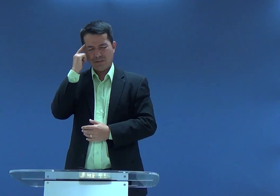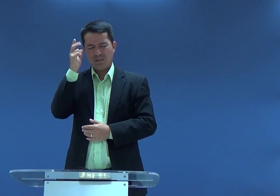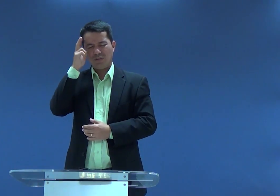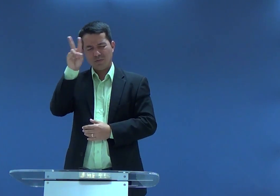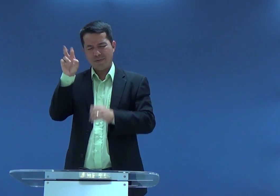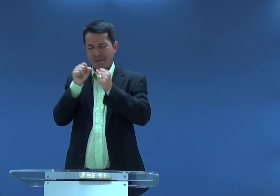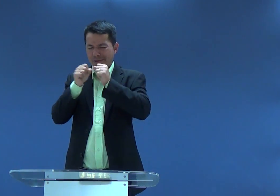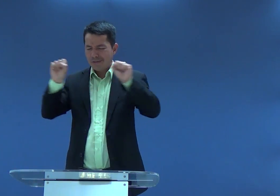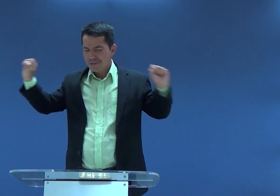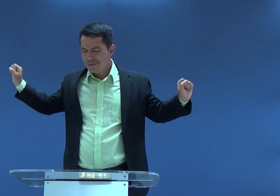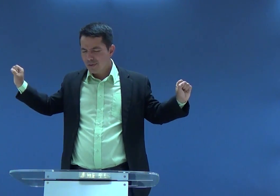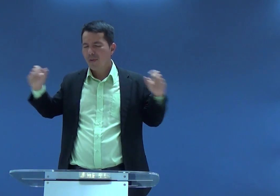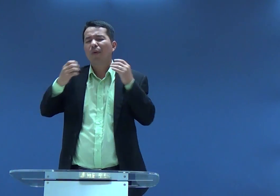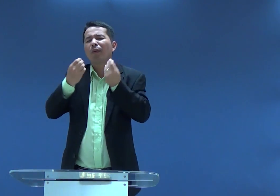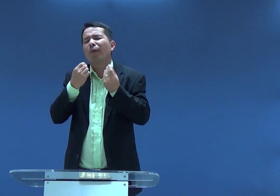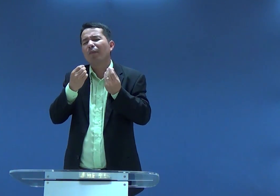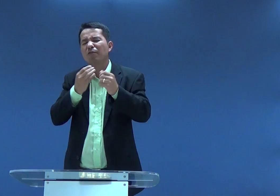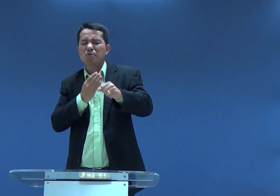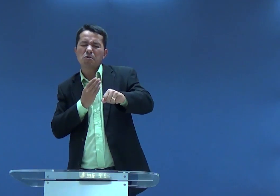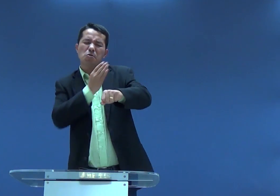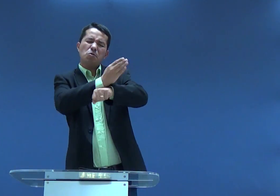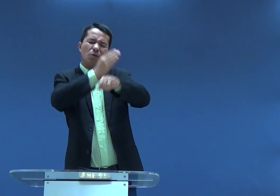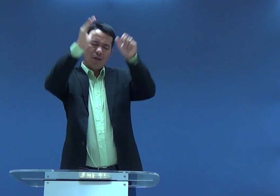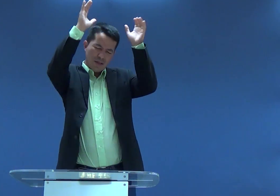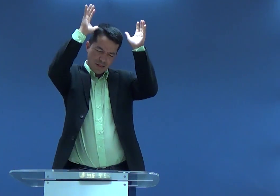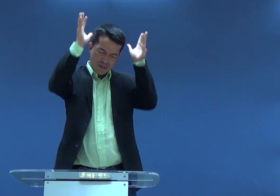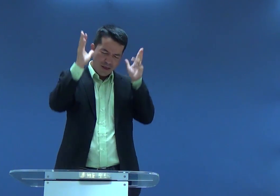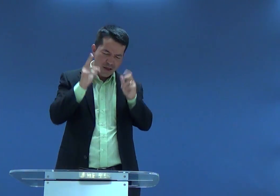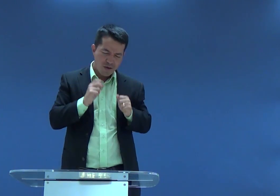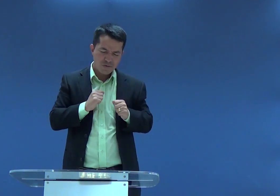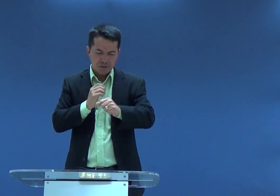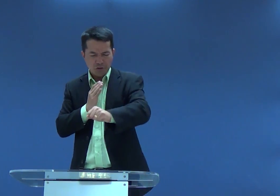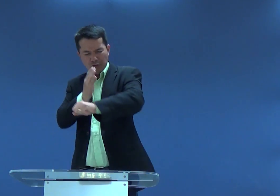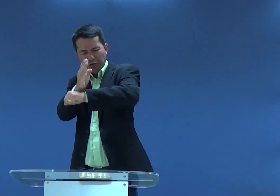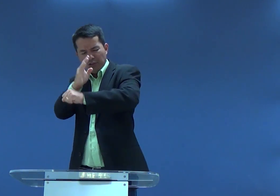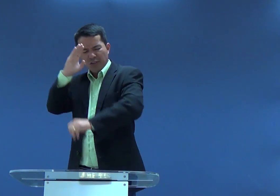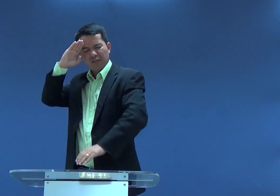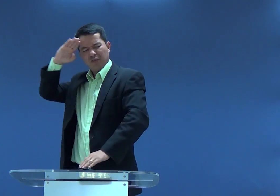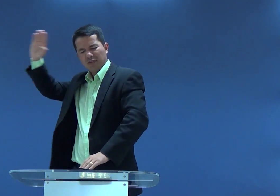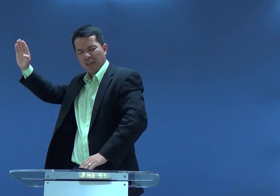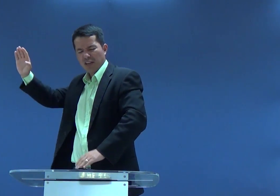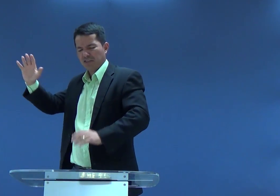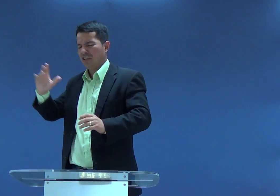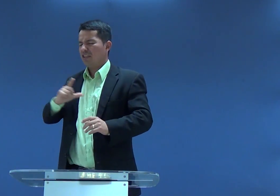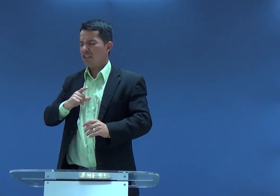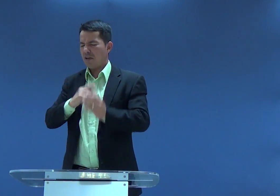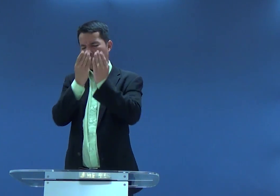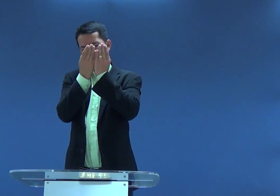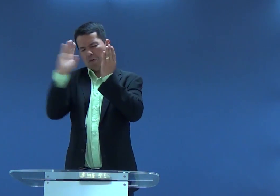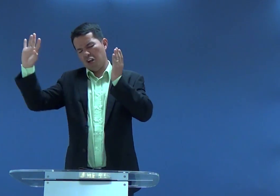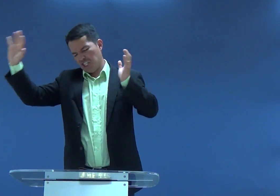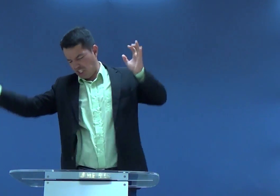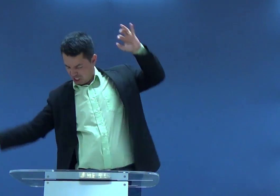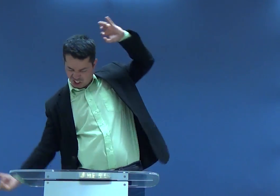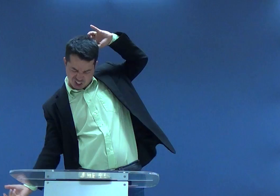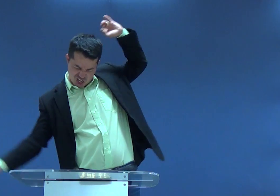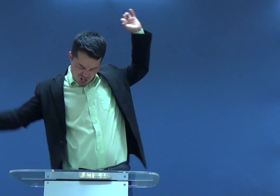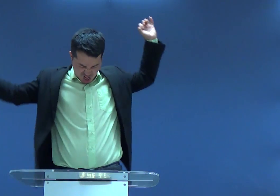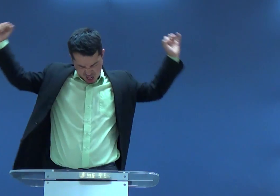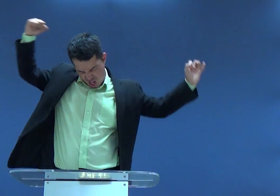e, hoje, refletindo, com a vida de sanção, que venceu exércitos, venceu animais,